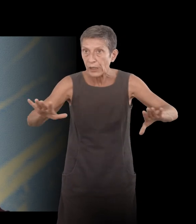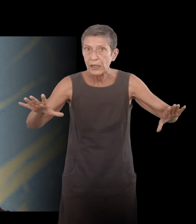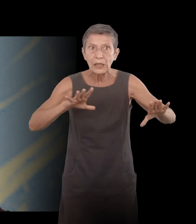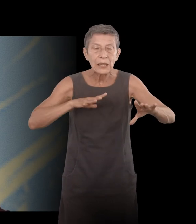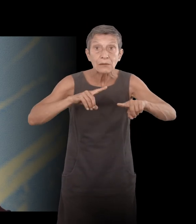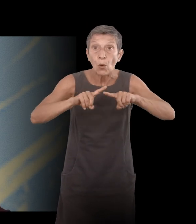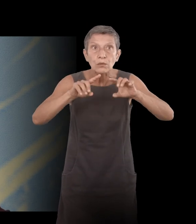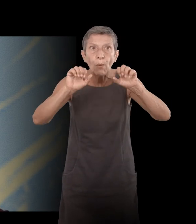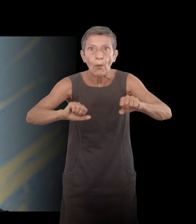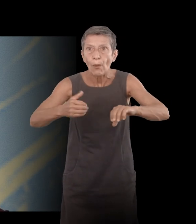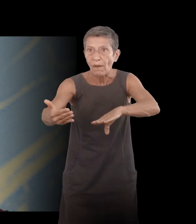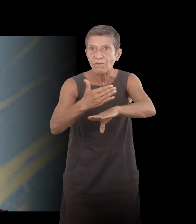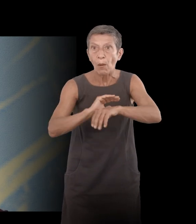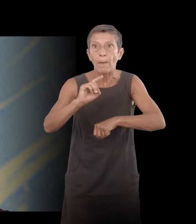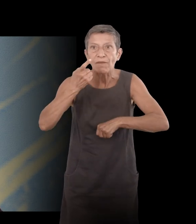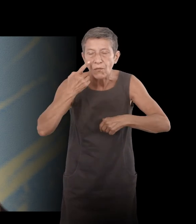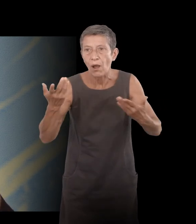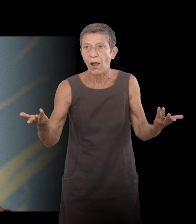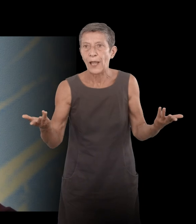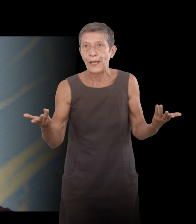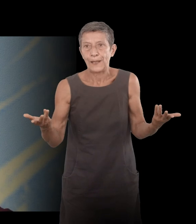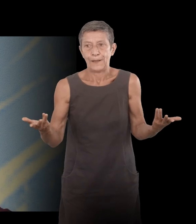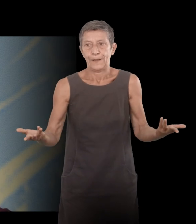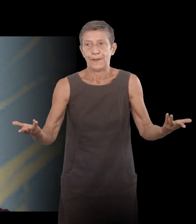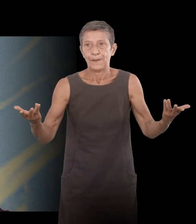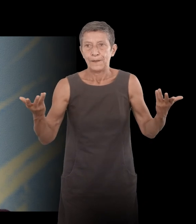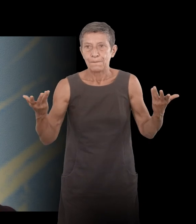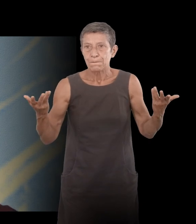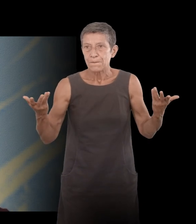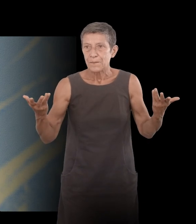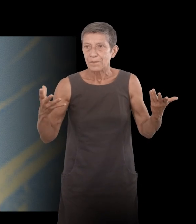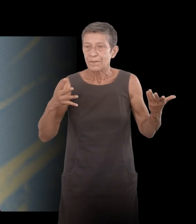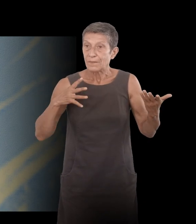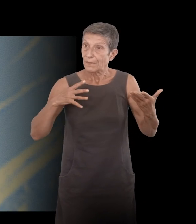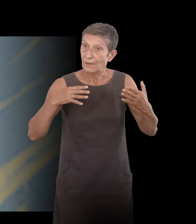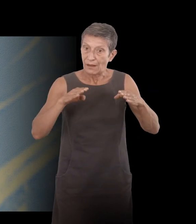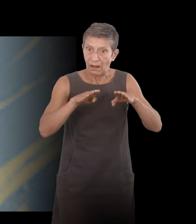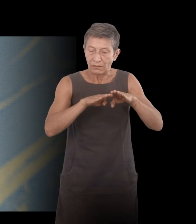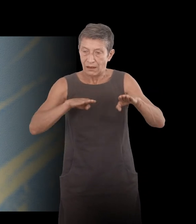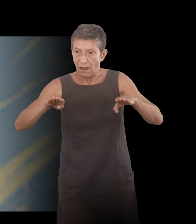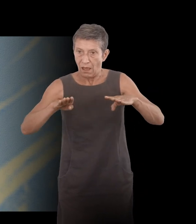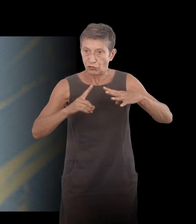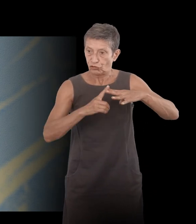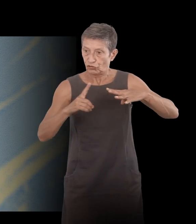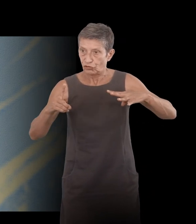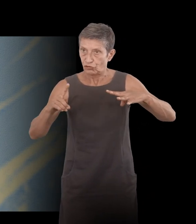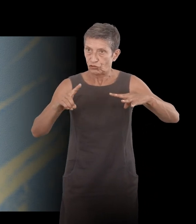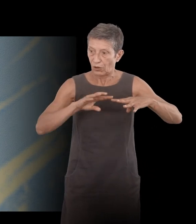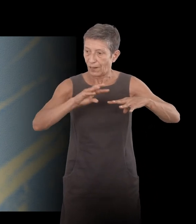donc il y a un effet de décalage qu'on peut investir qui peut être créateur mais il y a aussi